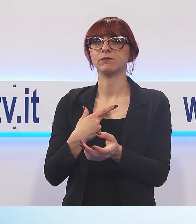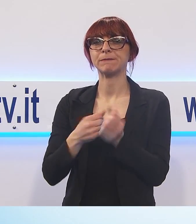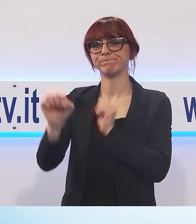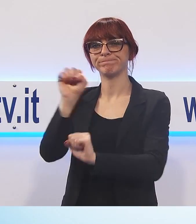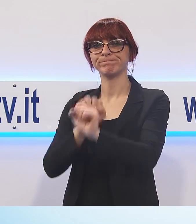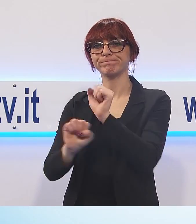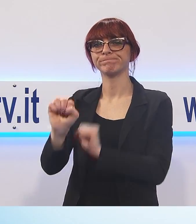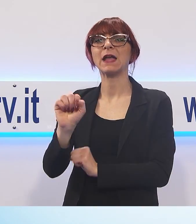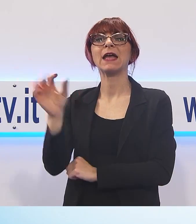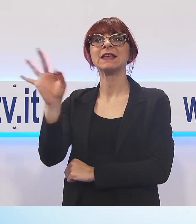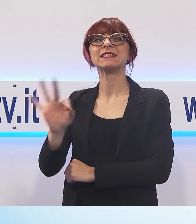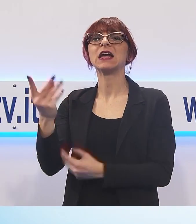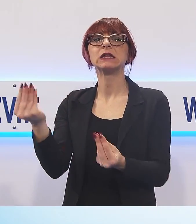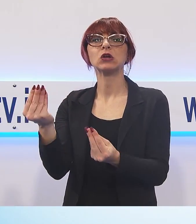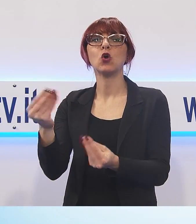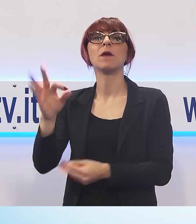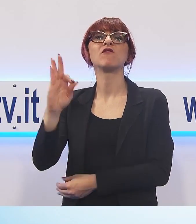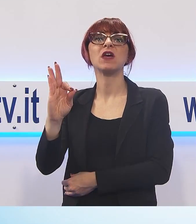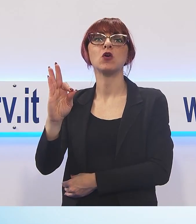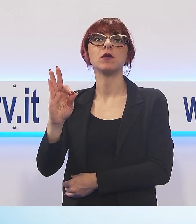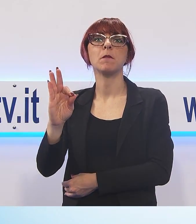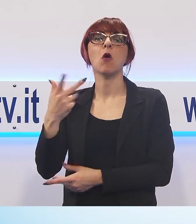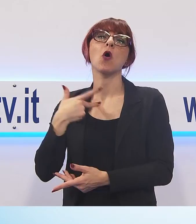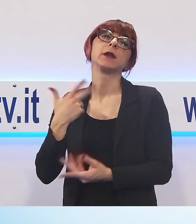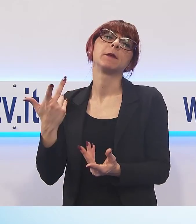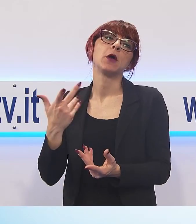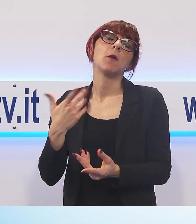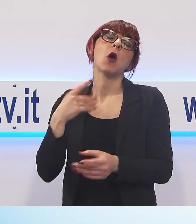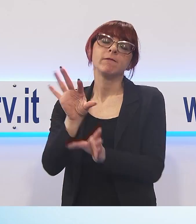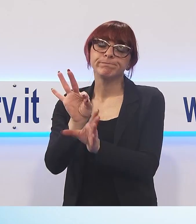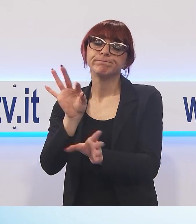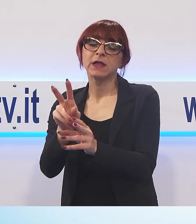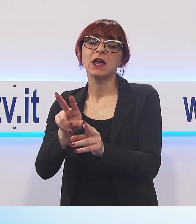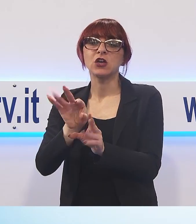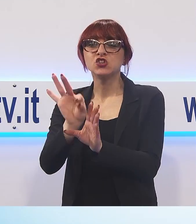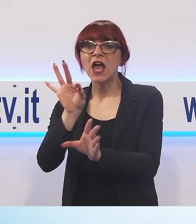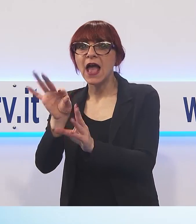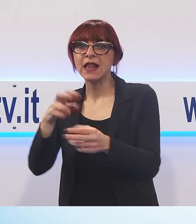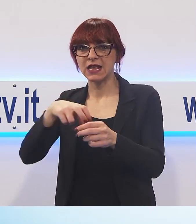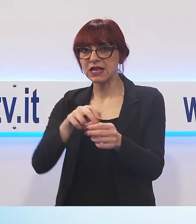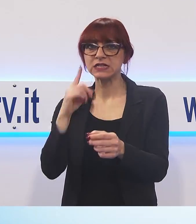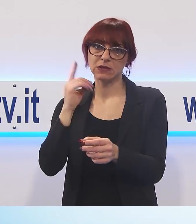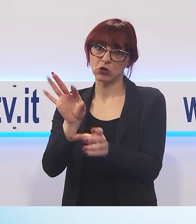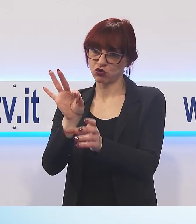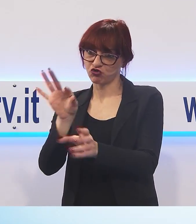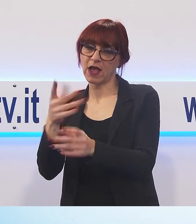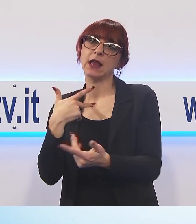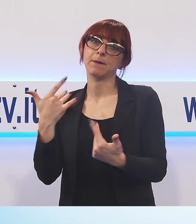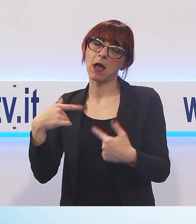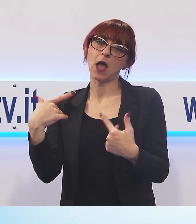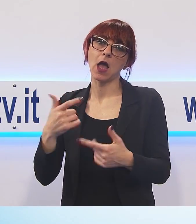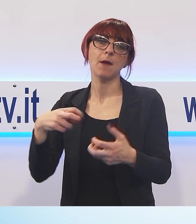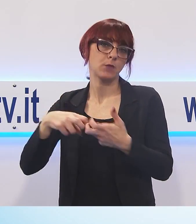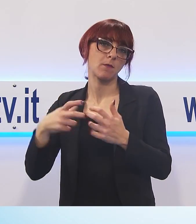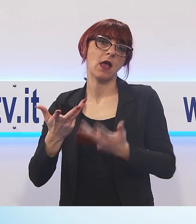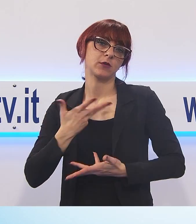Qui si trovano anche le castagne buone, poi si trovano ovviamente scegliendole, insomma facendo un lavoro del genere, però in effetti l'attacco c'è quest'anno. Nonostante questa avversità,